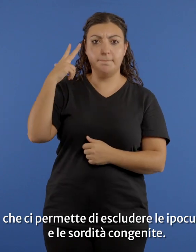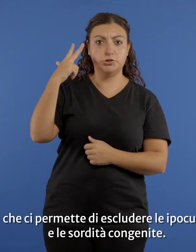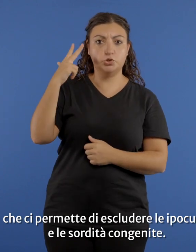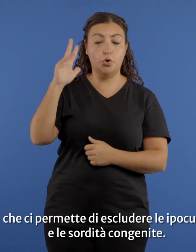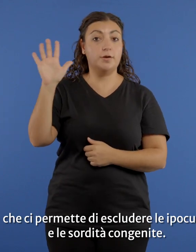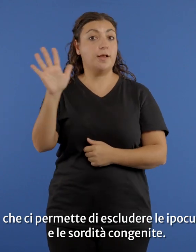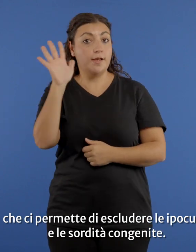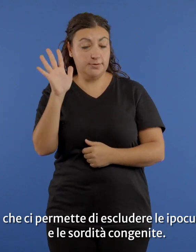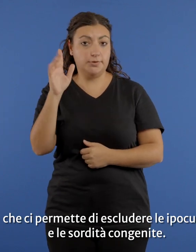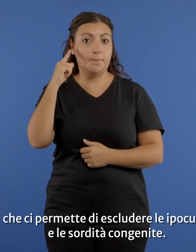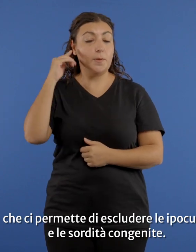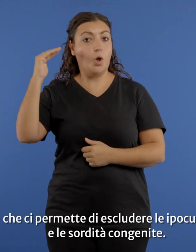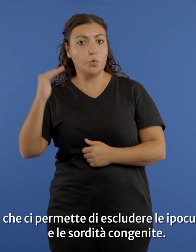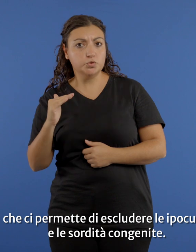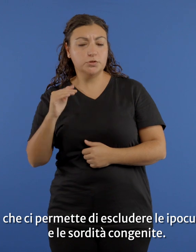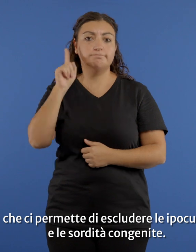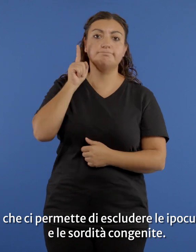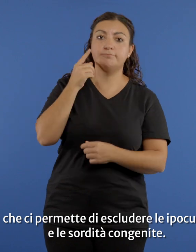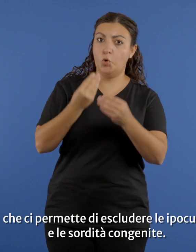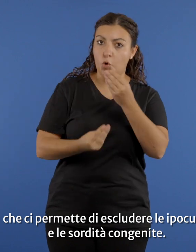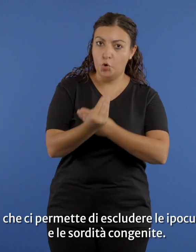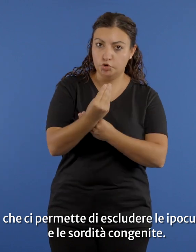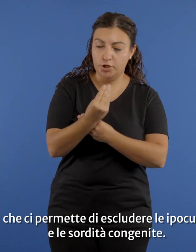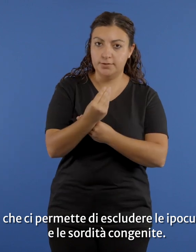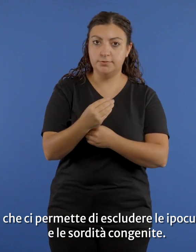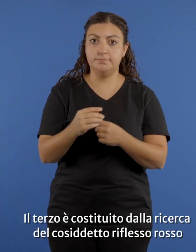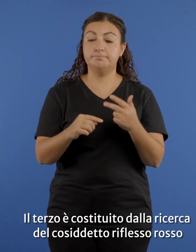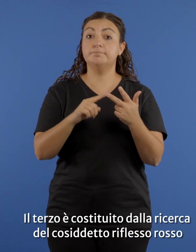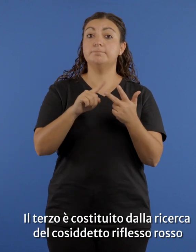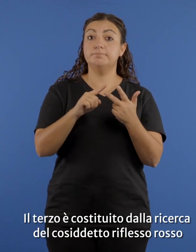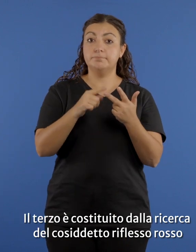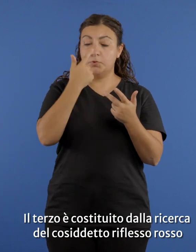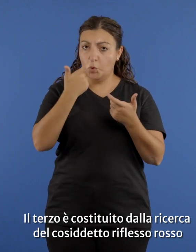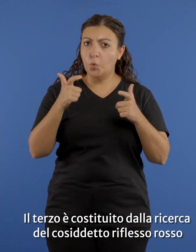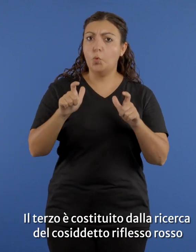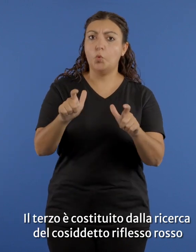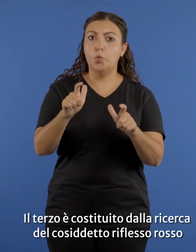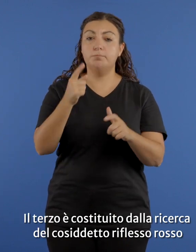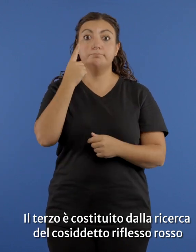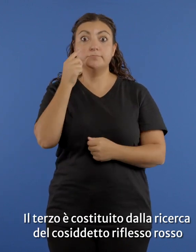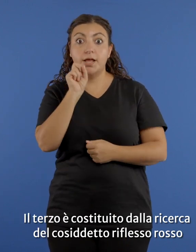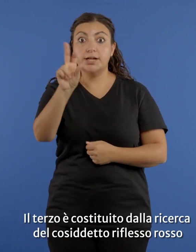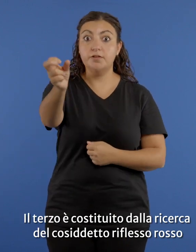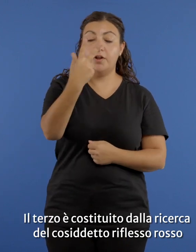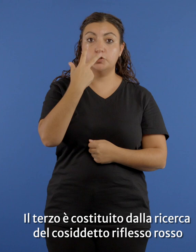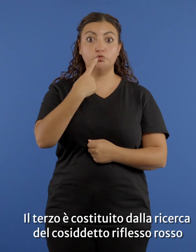permette di escludere l'ipocosie e le sordità congenite. Il terzo è costituito dalla ricerca del